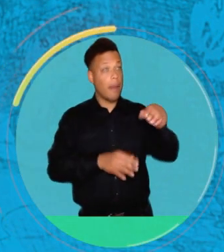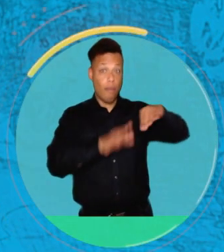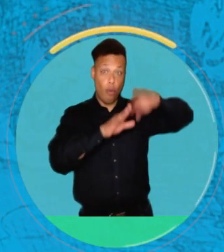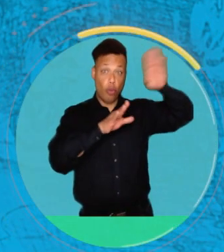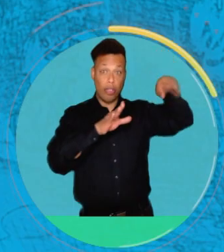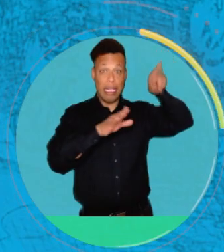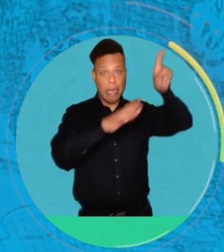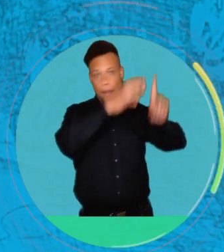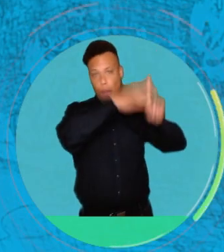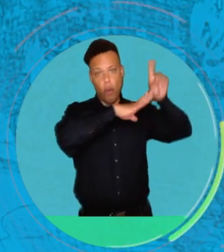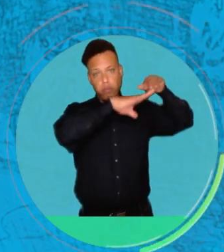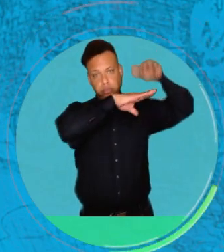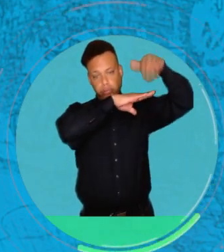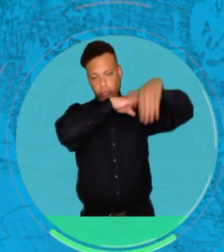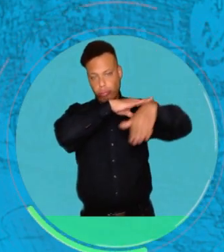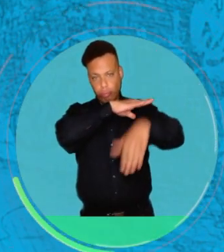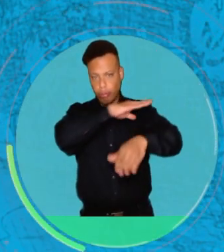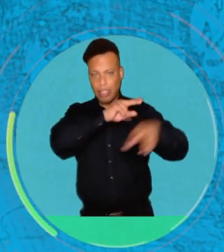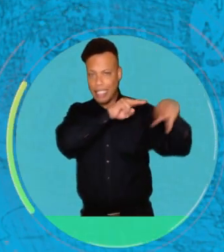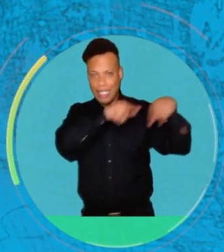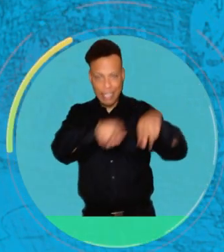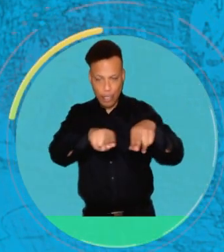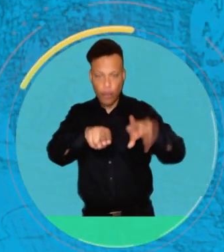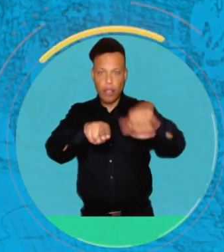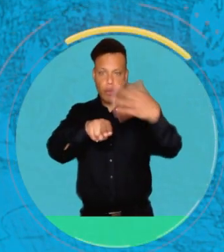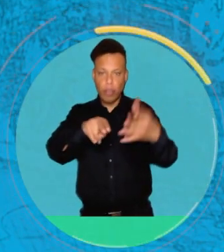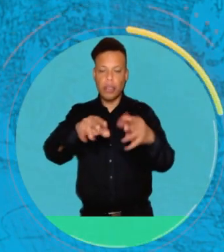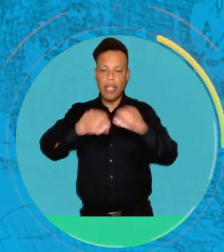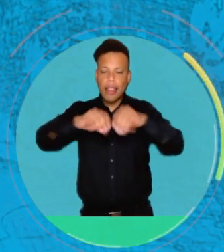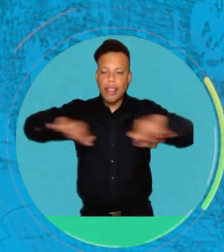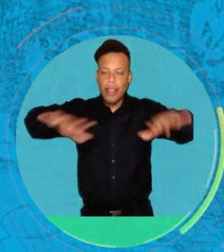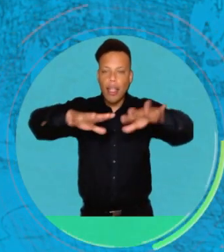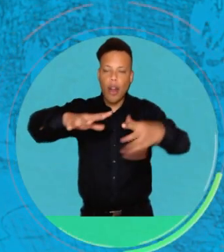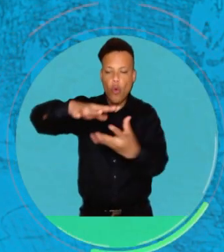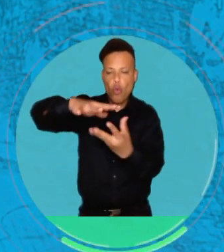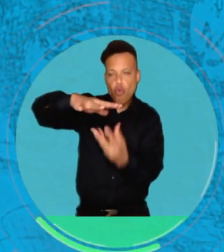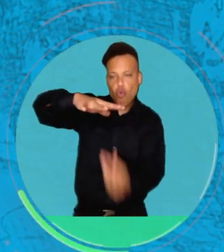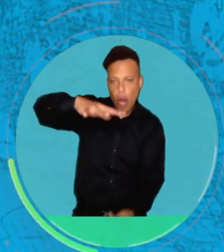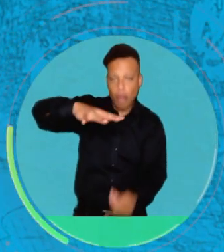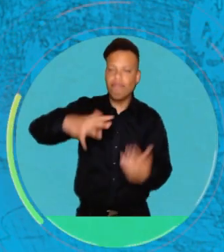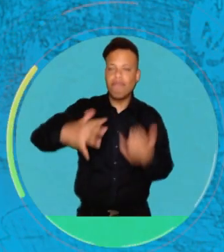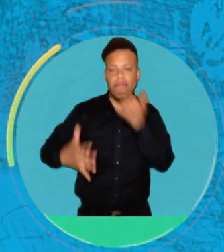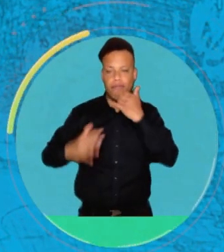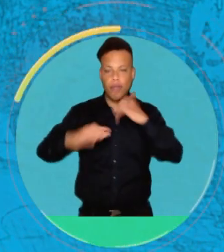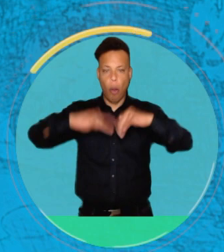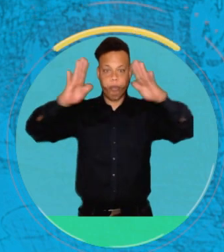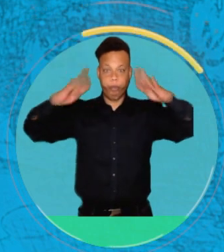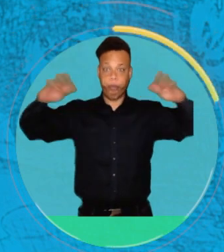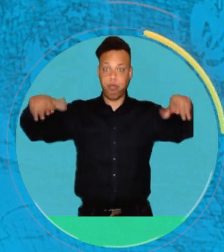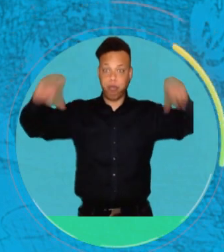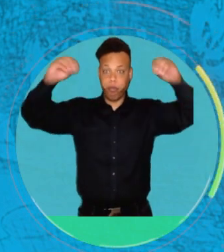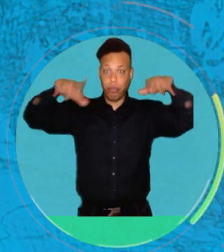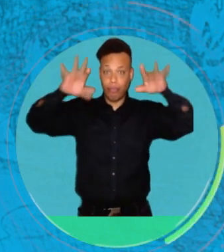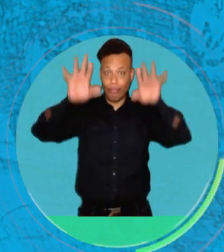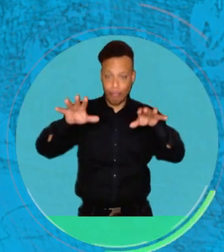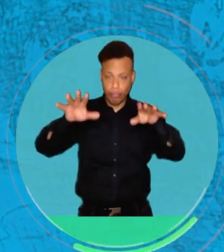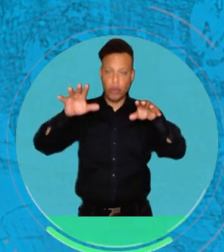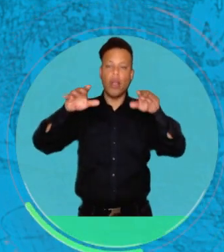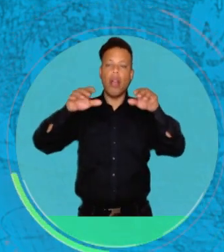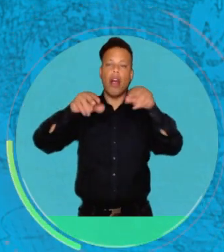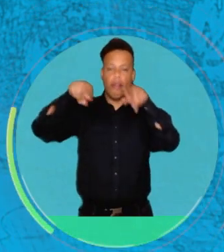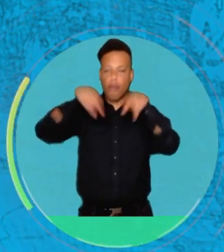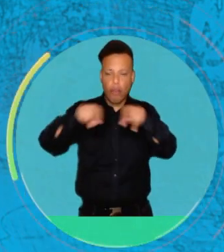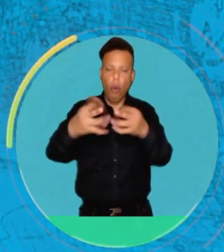Porque, bueno, digamos que nacen las montañas, se infiltra, ya digamos que allá tenemos los páramos, tenemos